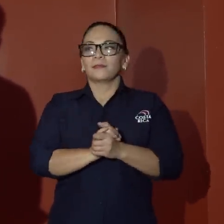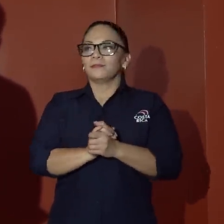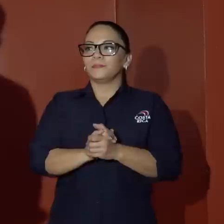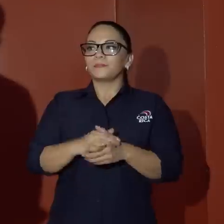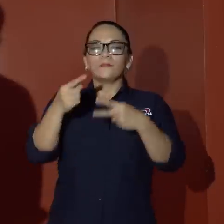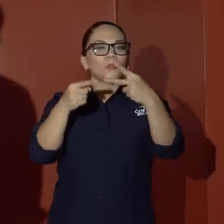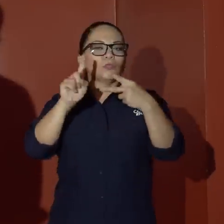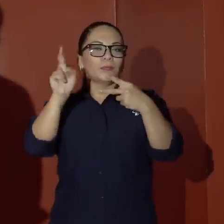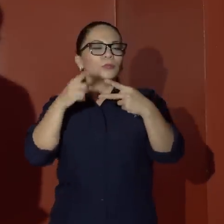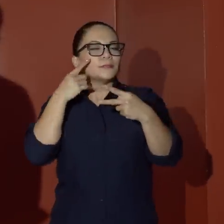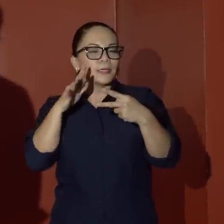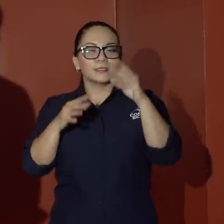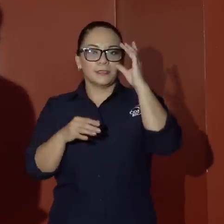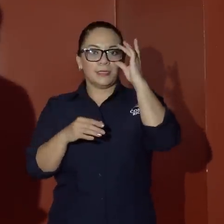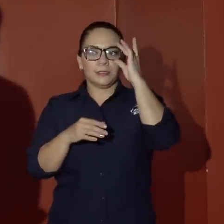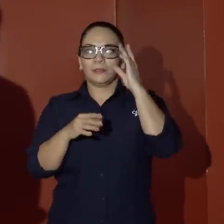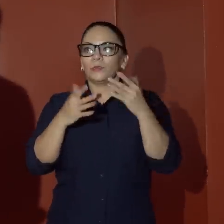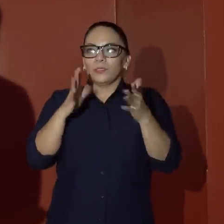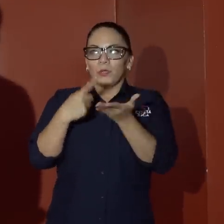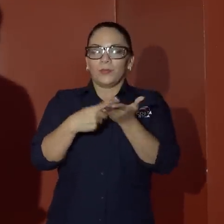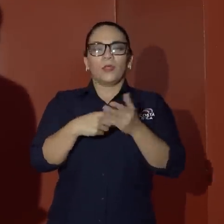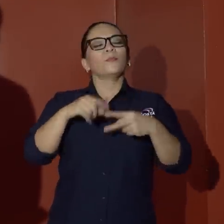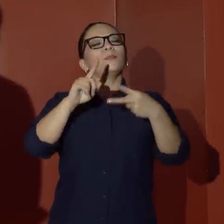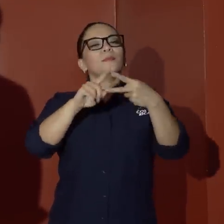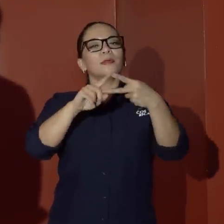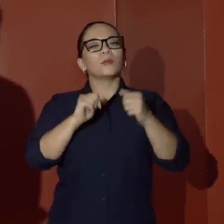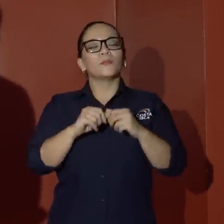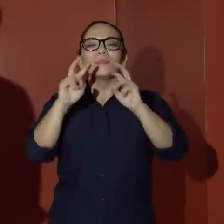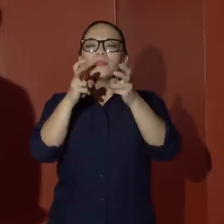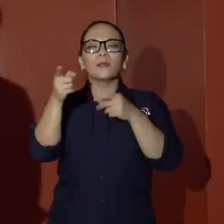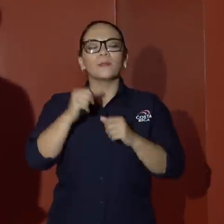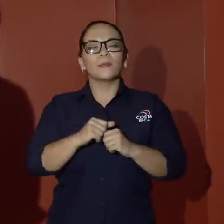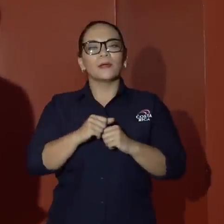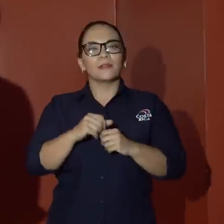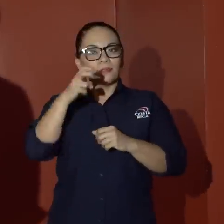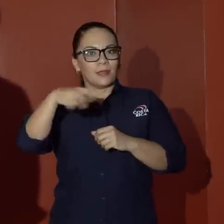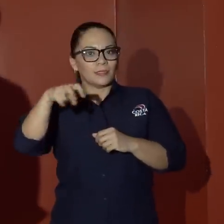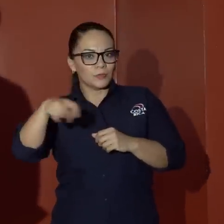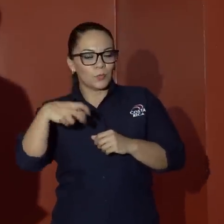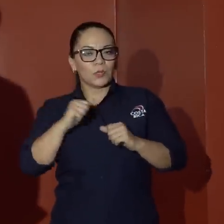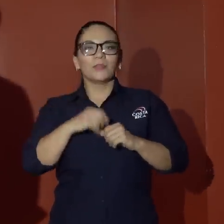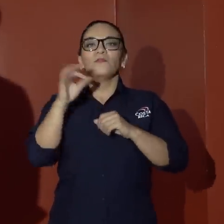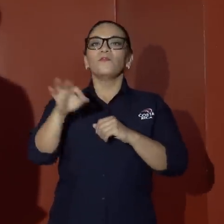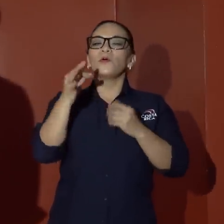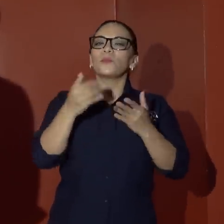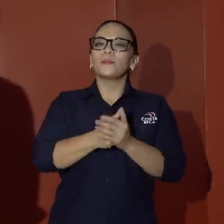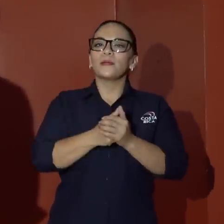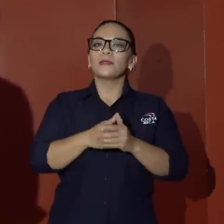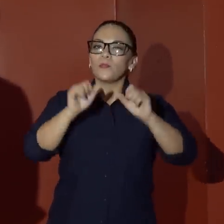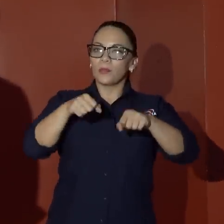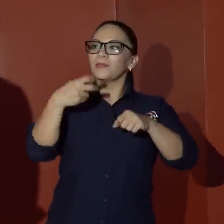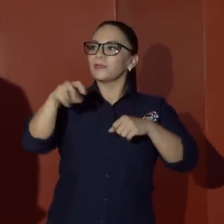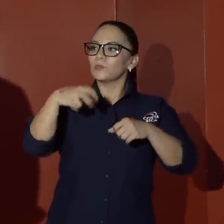voy con dos preguntas muy similares, tal vez a lo que ya se comentado. Uno, el primero es justamente sobre el transporte, o sobre la forma en la que puede